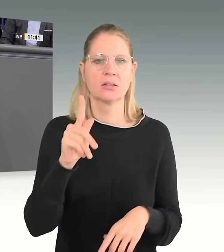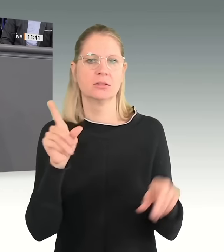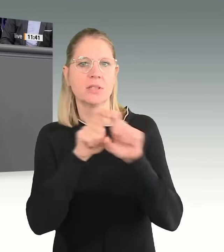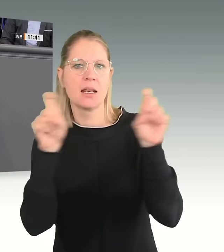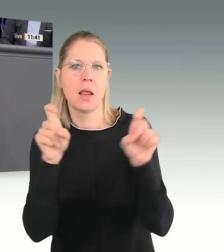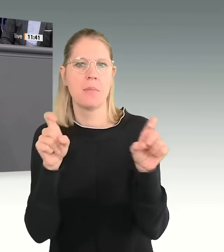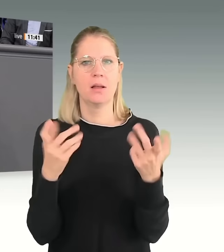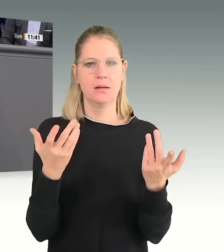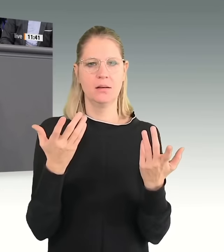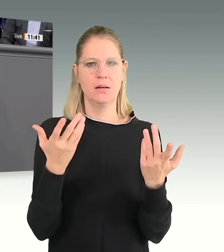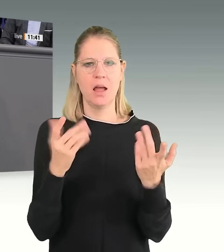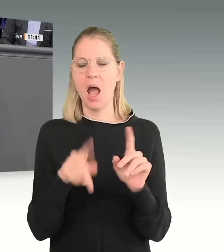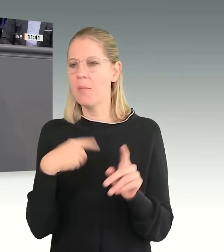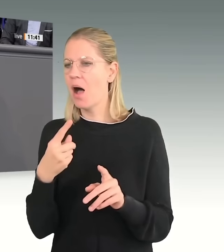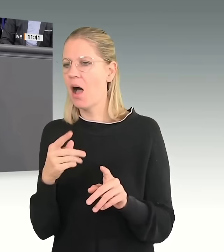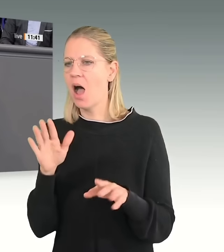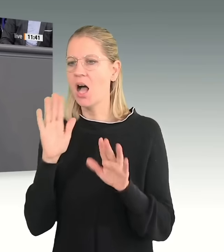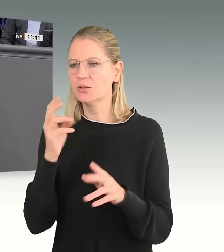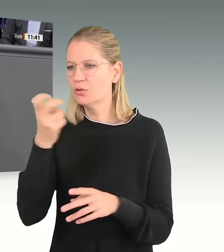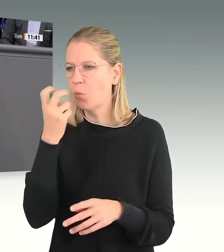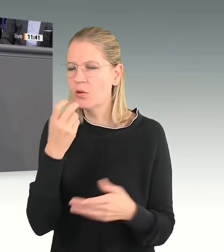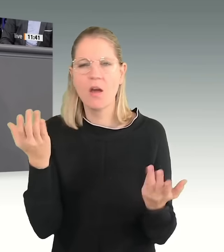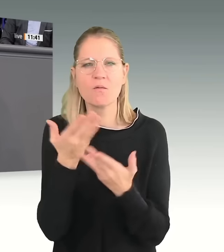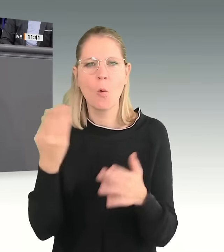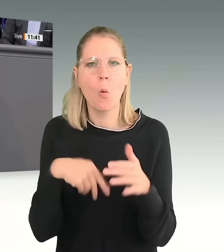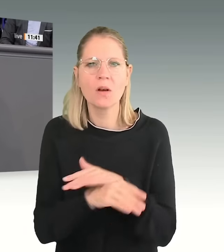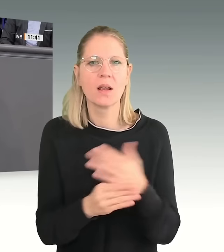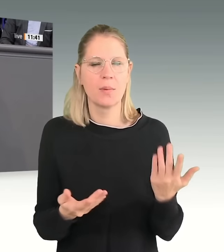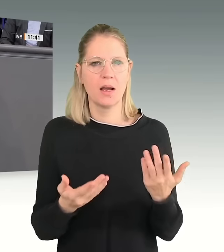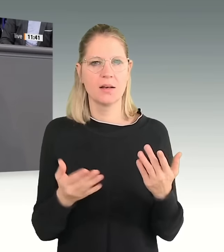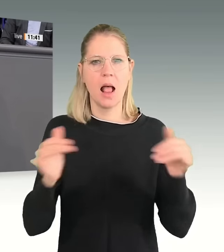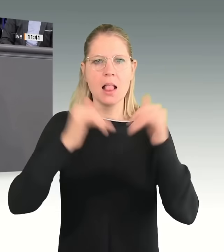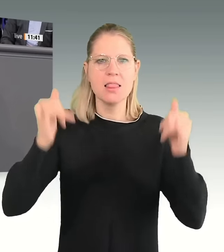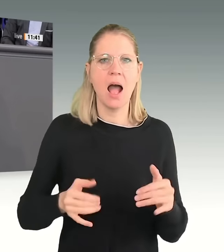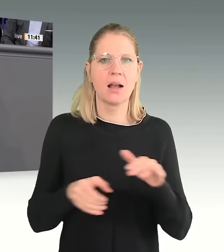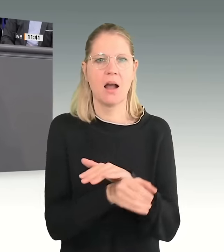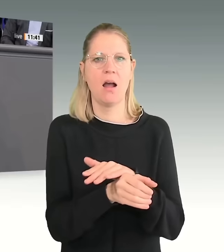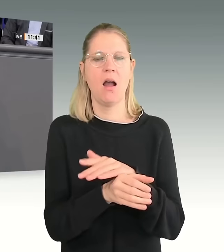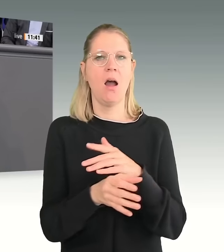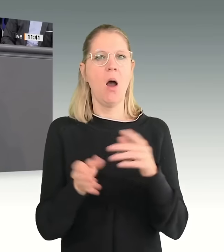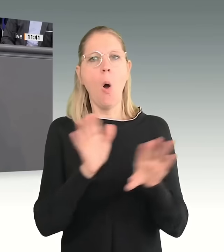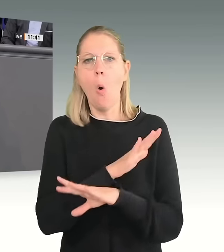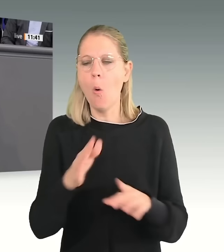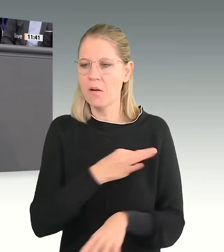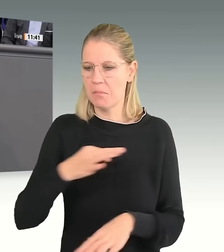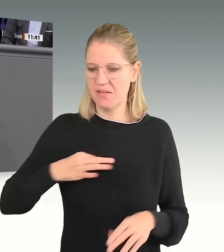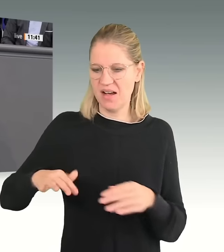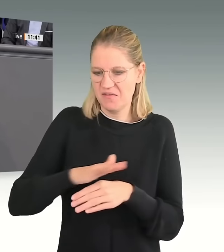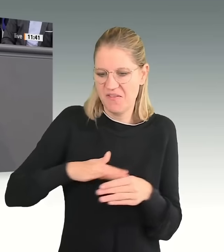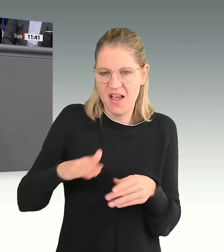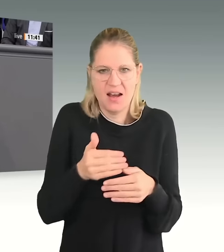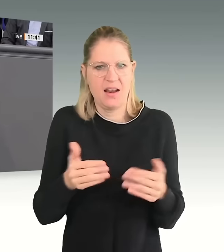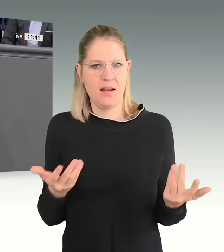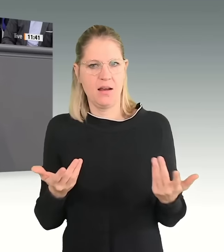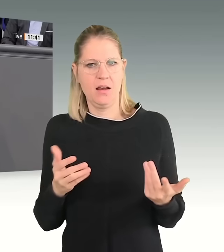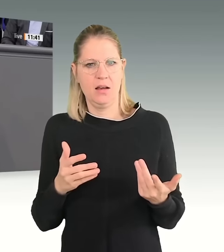Asylsuchenden untergebracht? In Lagern, ohne Privatsphäre, mit schlechten Mahlzeiten, Schikanen und Gewalt durch Wachdienstmitarbeiter sind